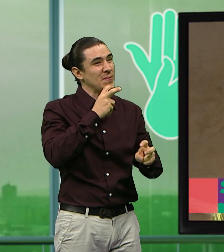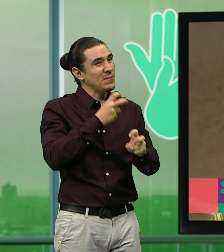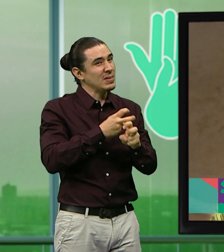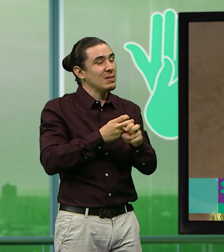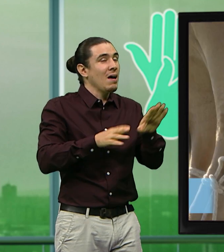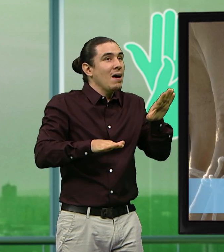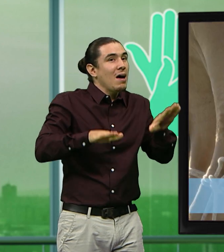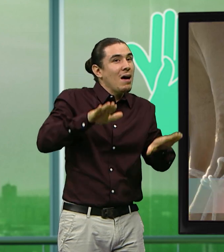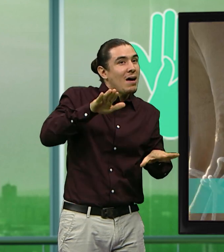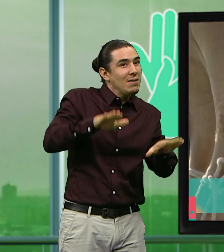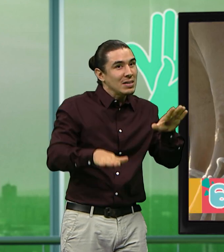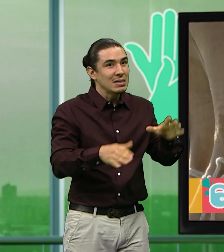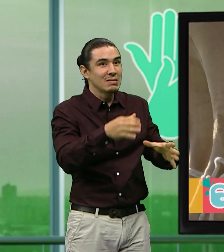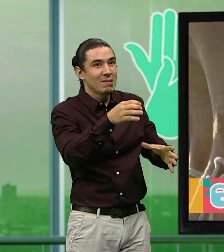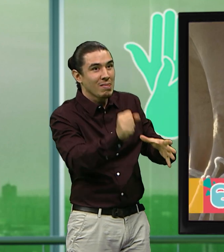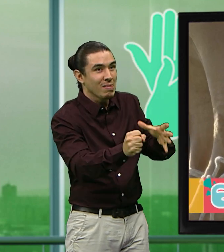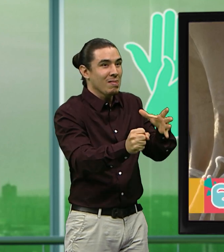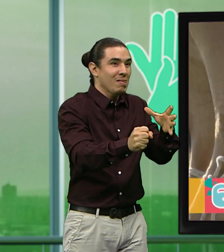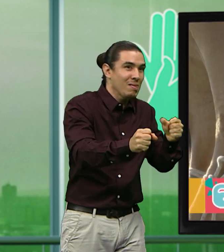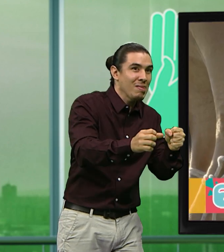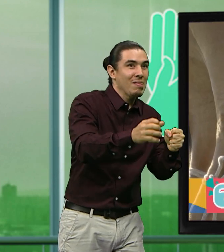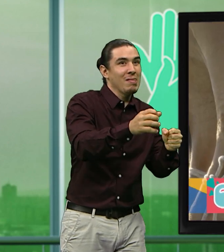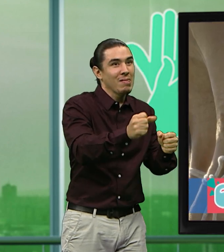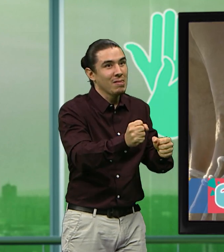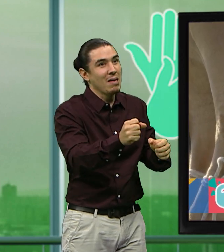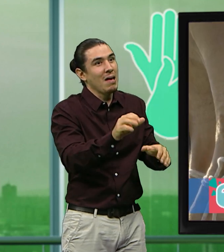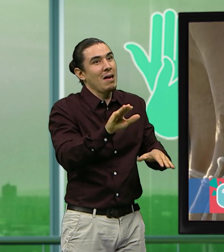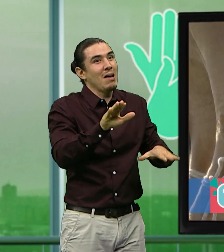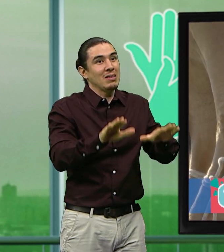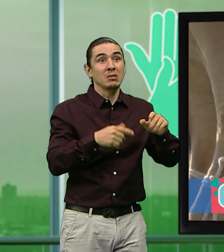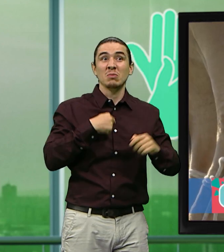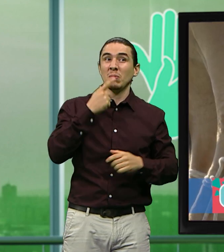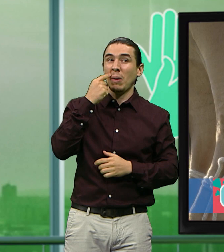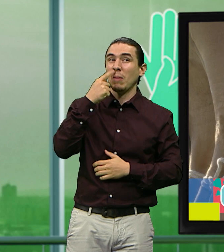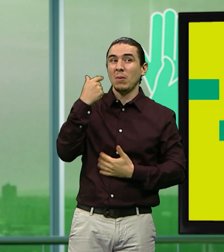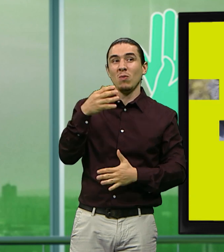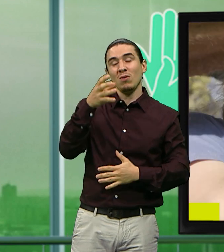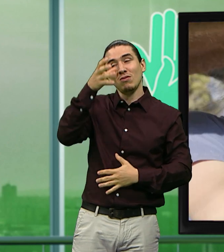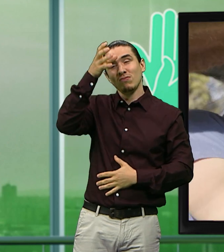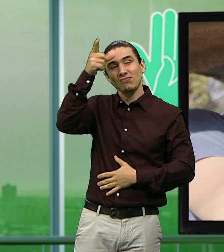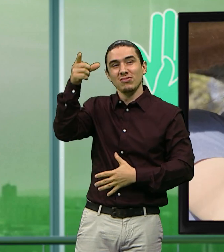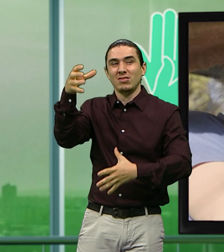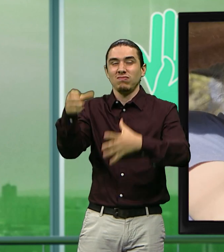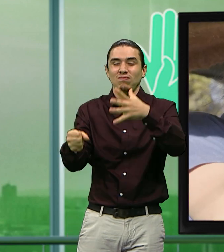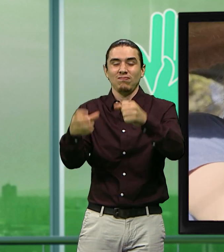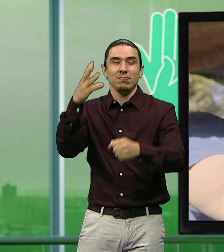A veces es muy difícil, pero tenía una vaca, por eso mi papá lo hace.